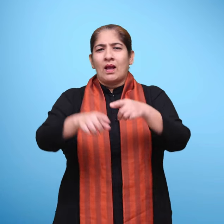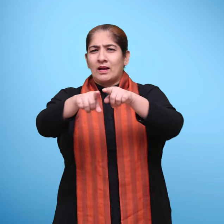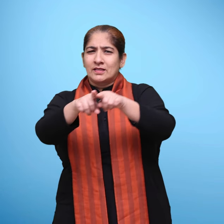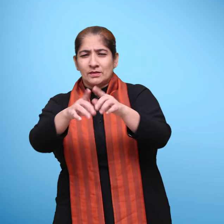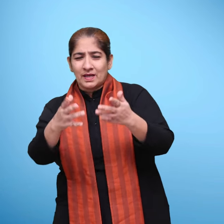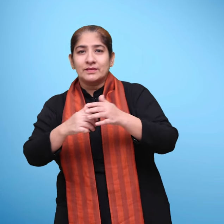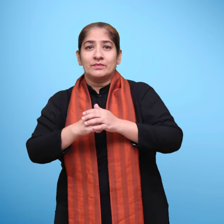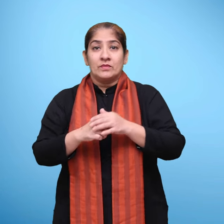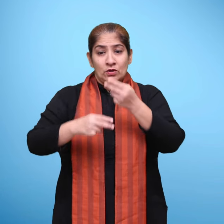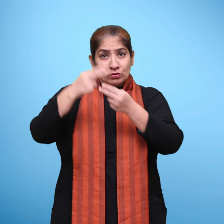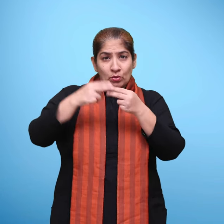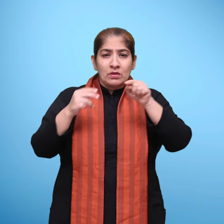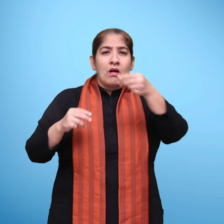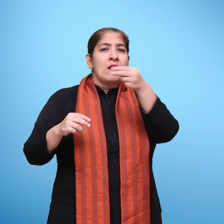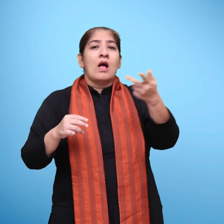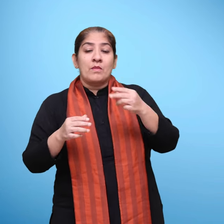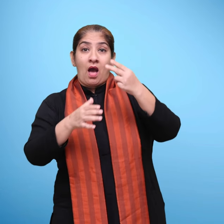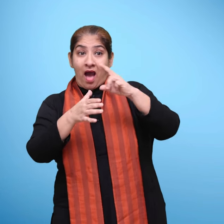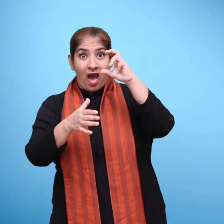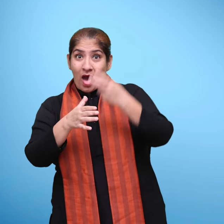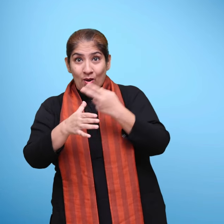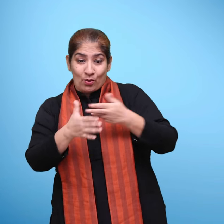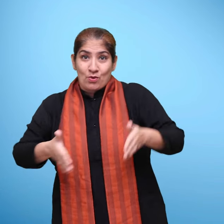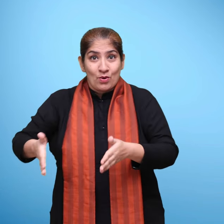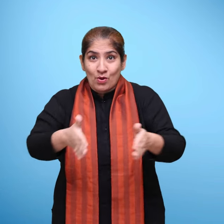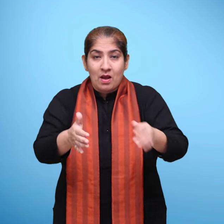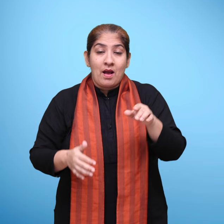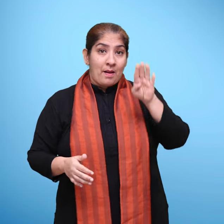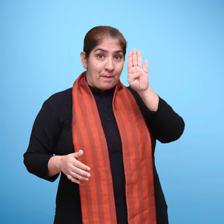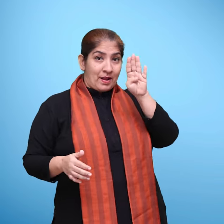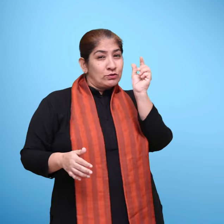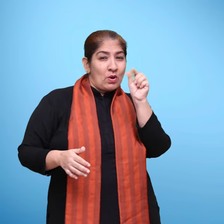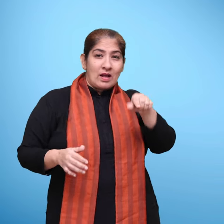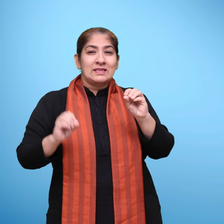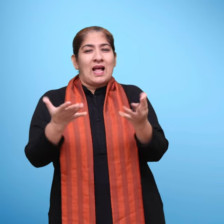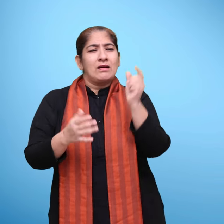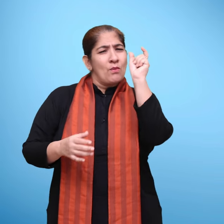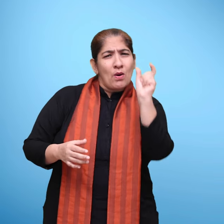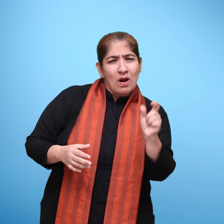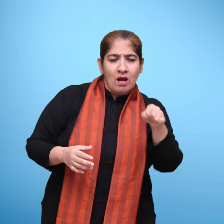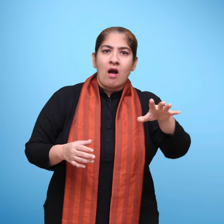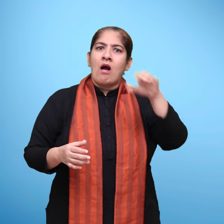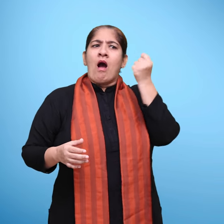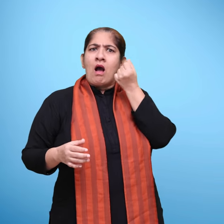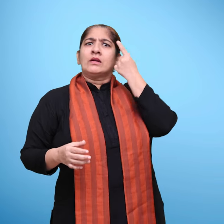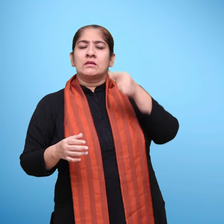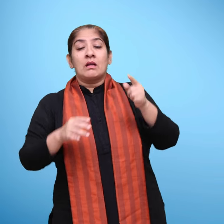जैसे आलू की सडक कहानी में ब से शुरू होने वाले शब्दों को पहचानना